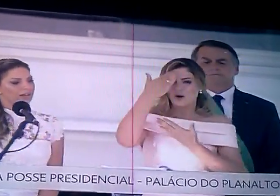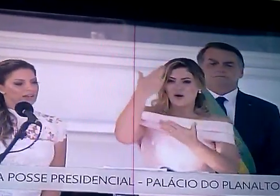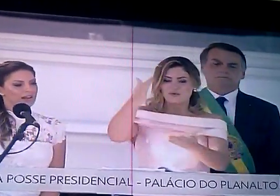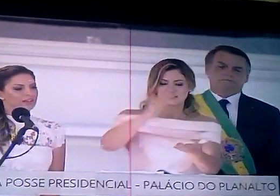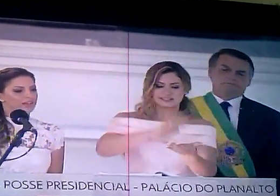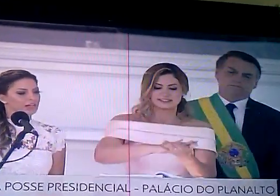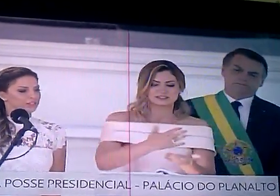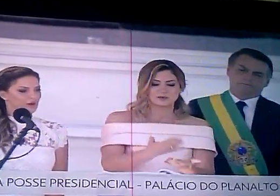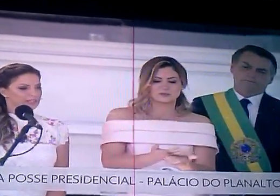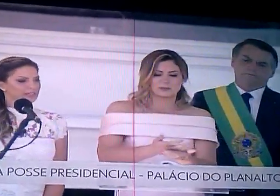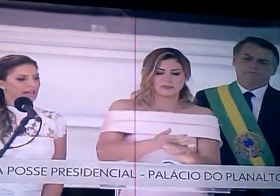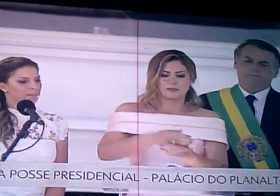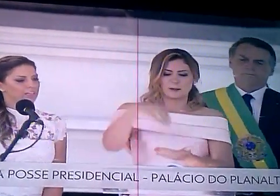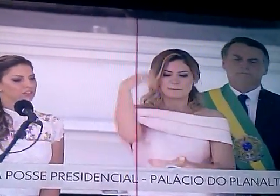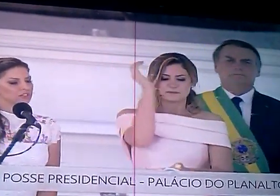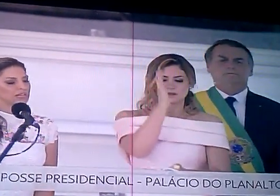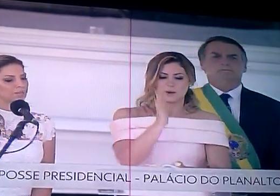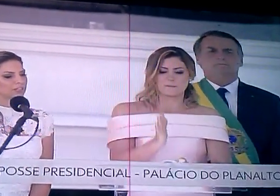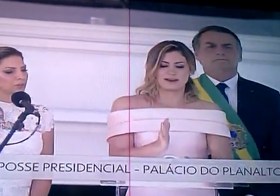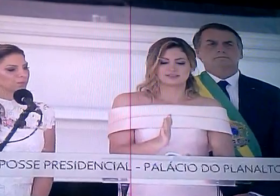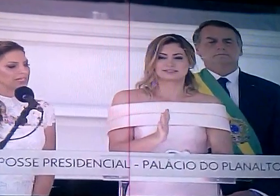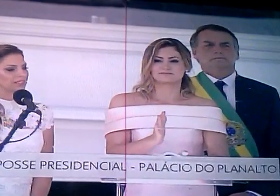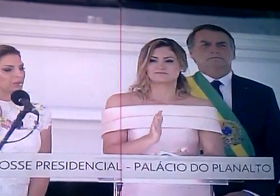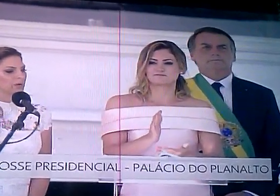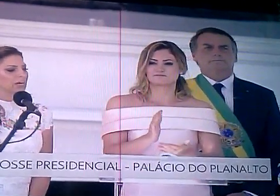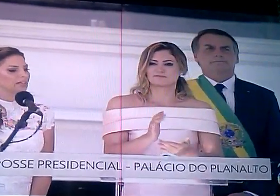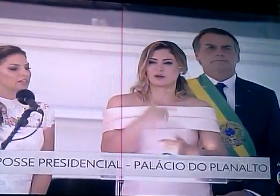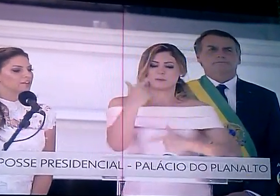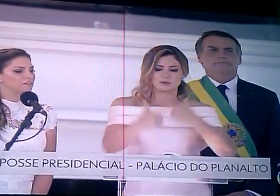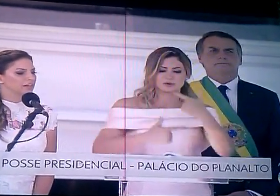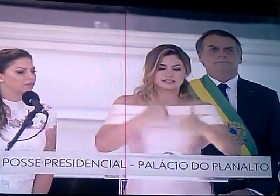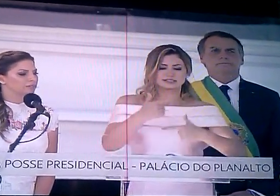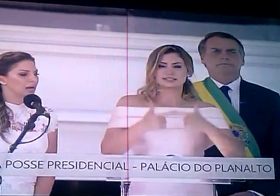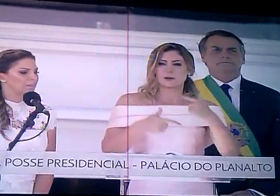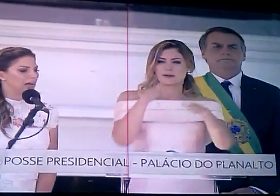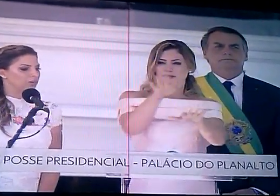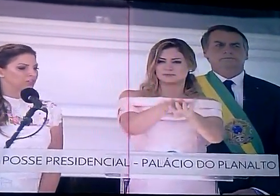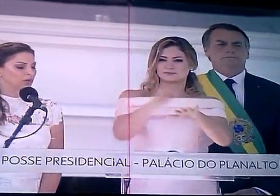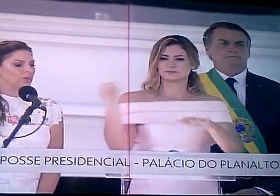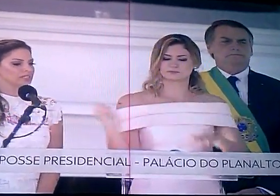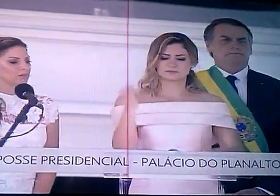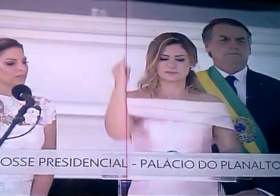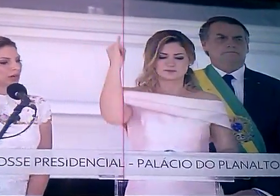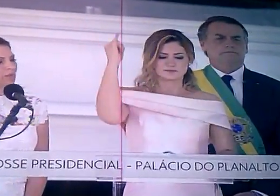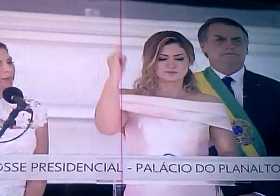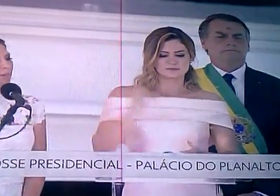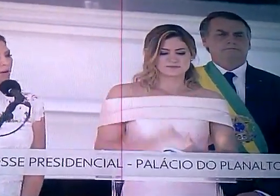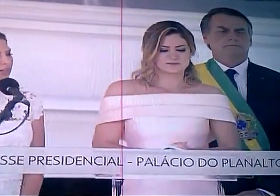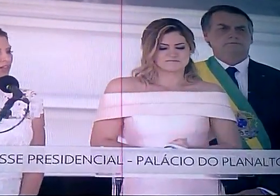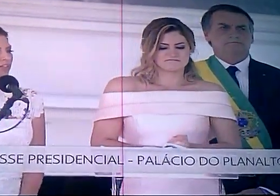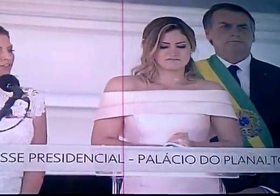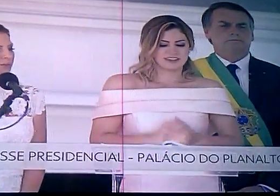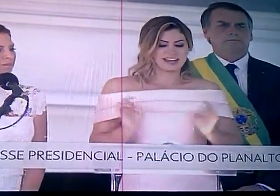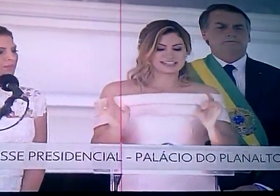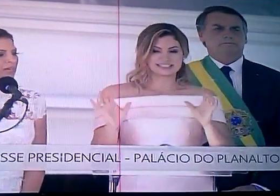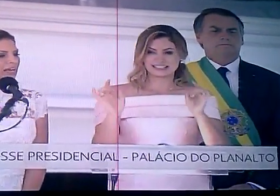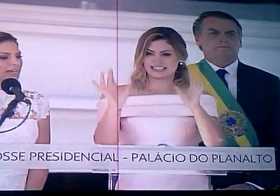Agradeço aos intérpretes de Libras do Brasil, que tem feito um trabalho de inclusão tão importante. Em